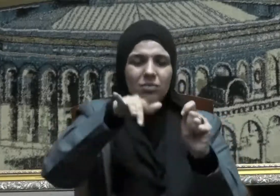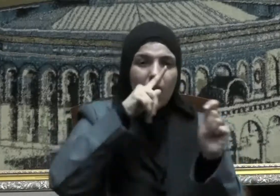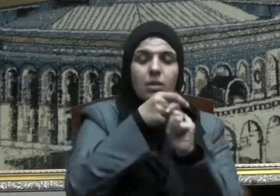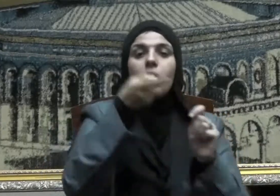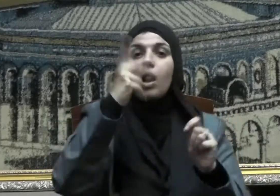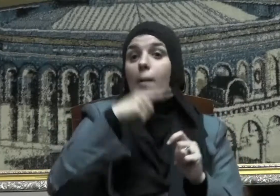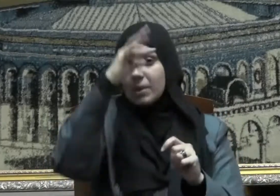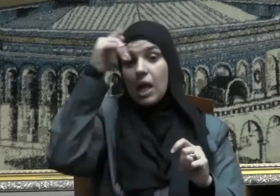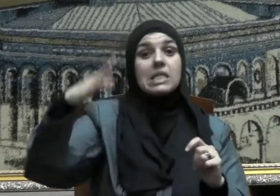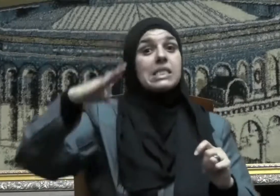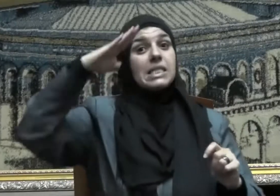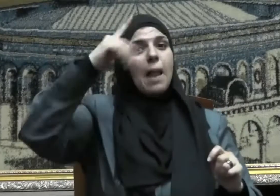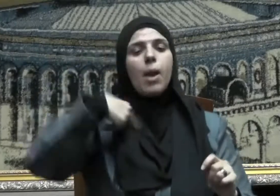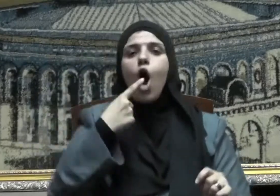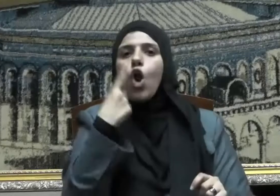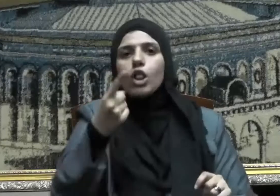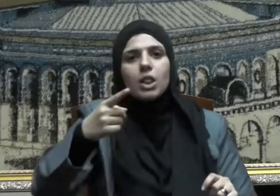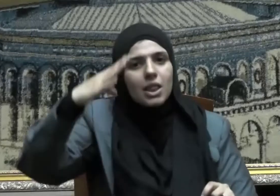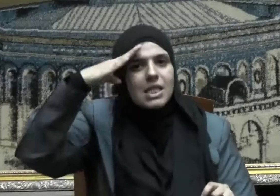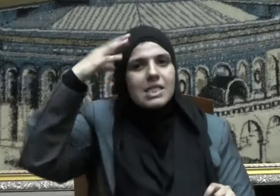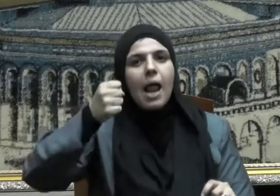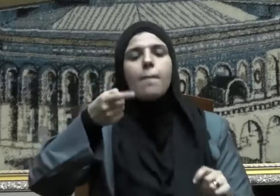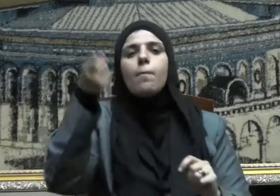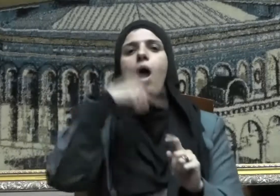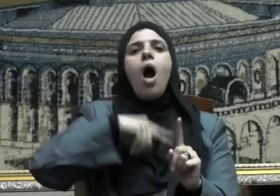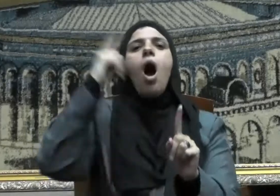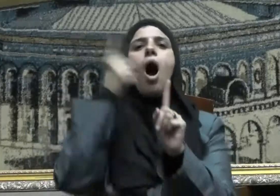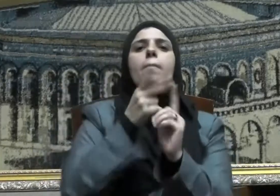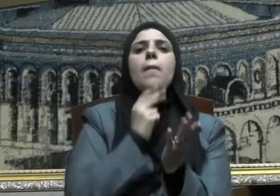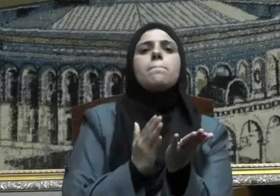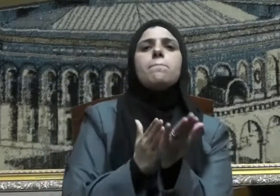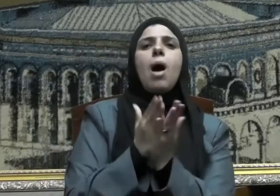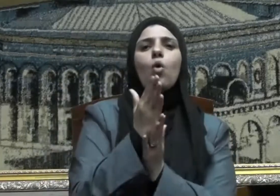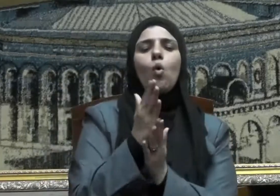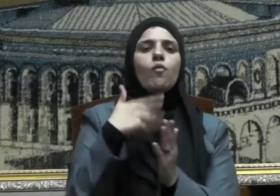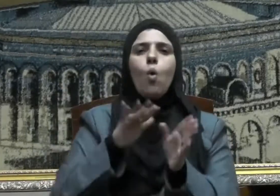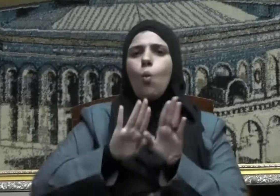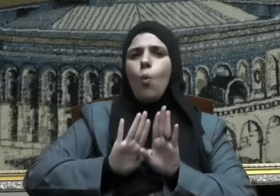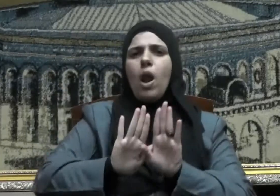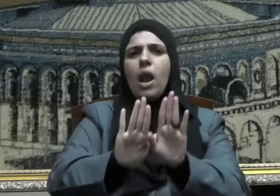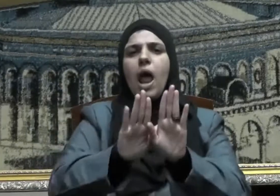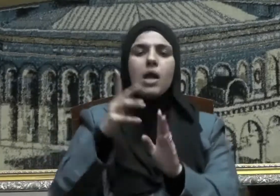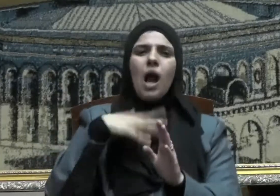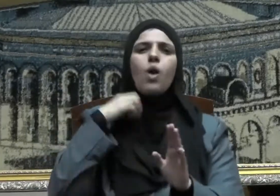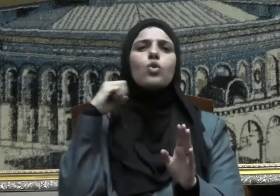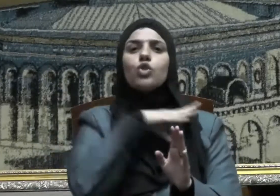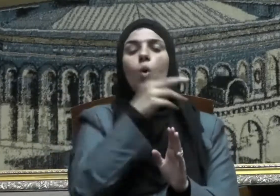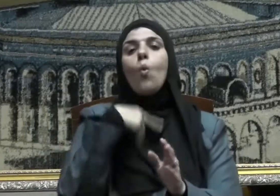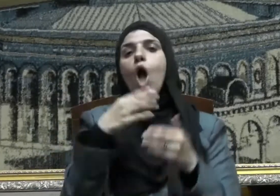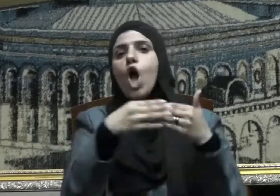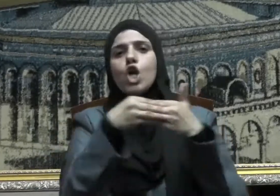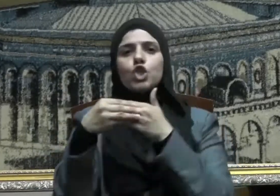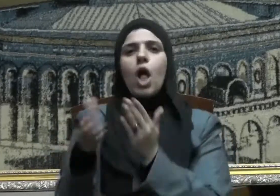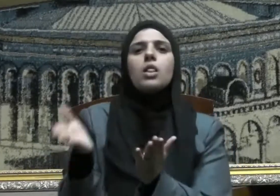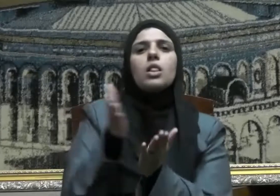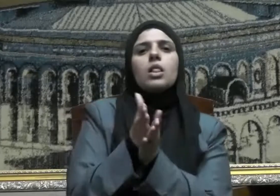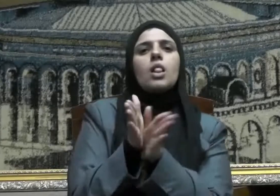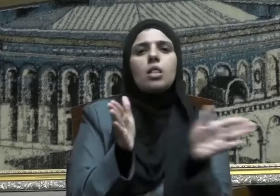الأذى ورد السلام والأمر بالمعروف والنهي عن المنكر وإرشاد الدال